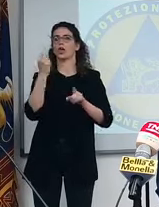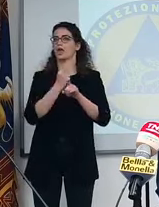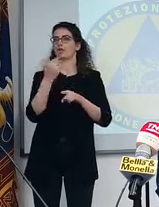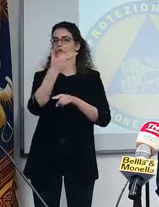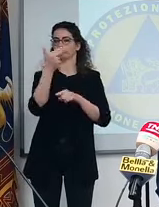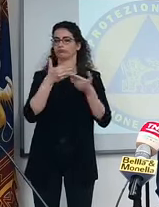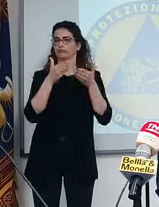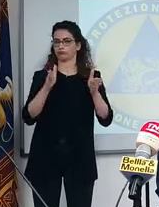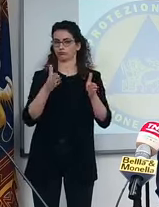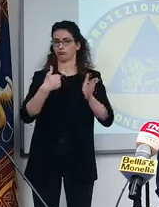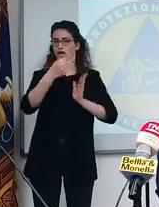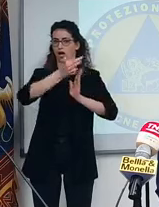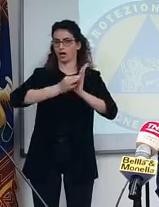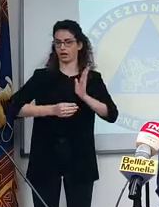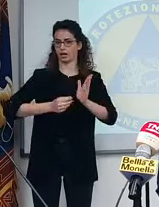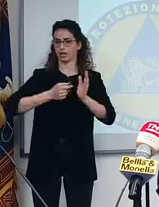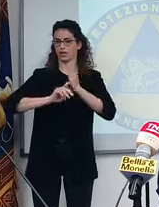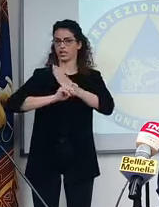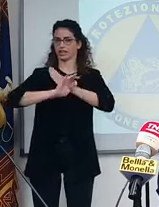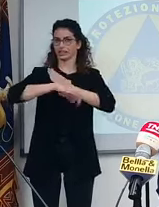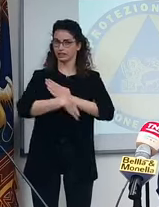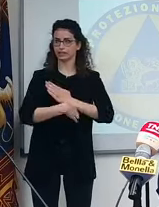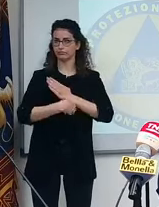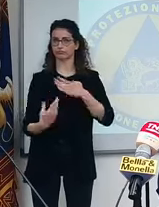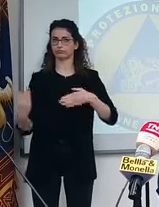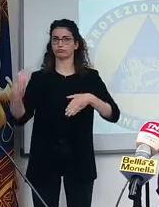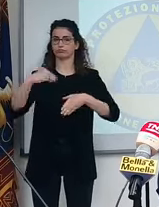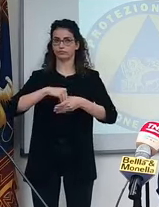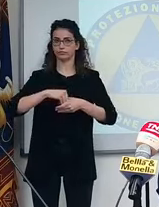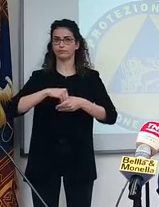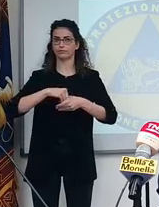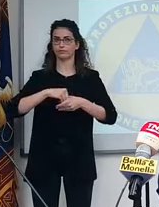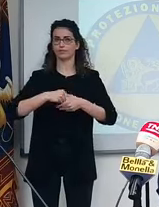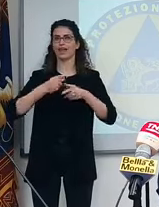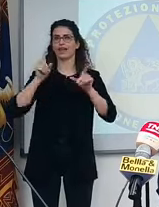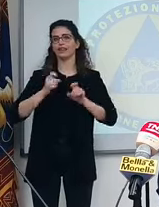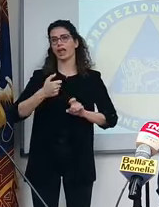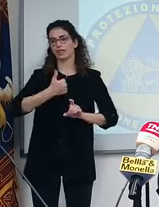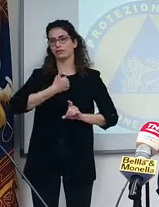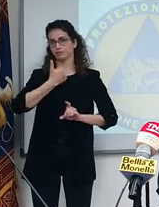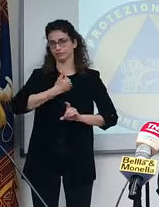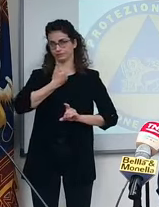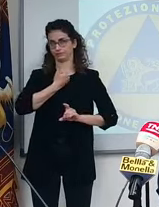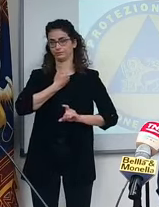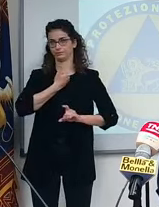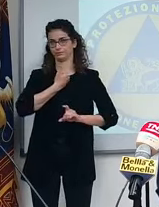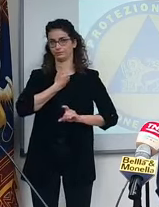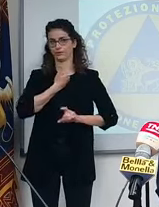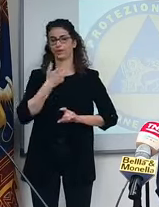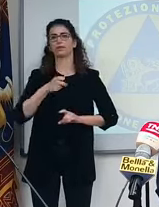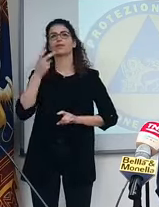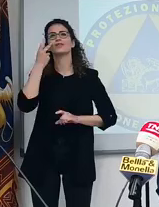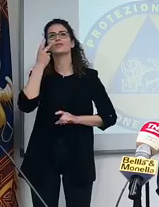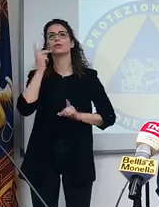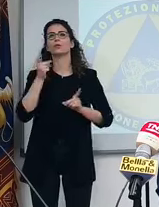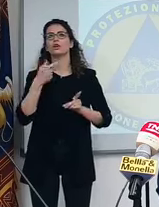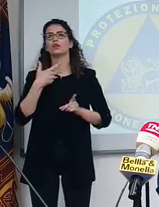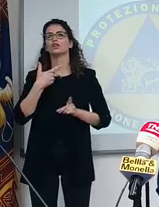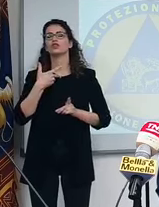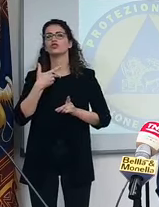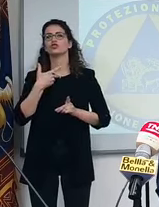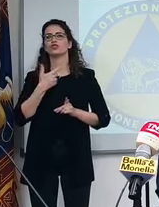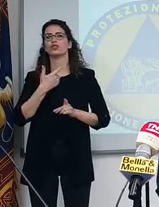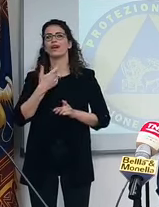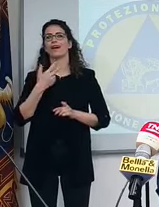ferre, introdurre anche il test, il fai da te, perché avete visto, adesso c'è il green pass,